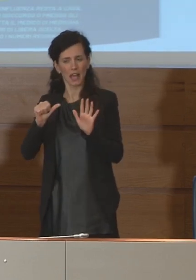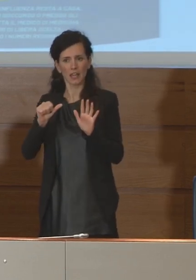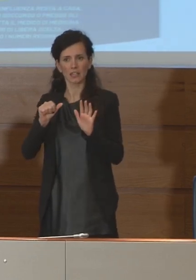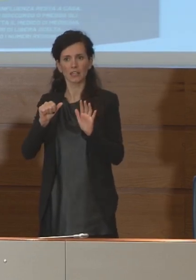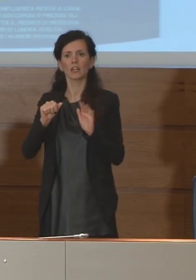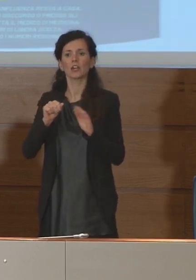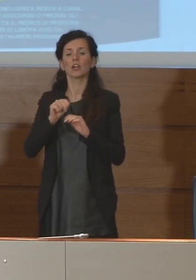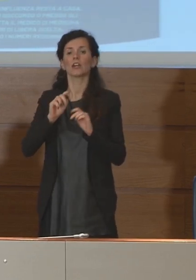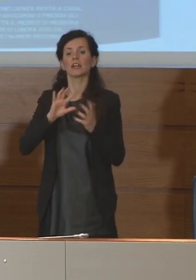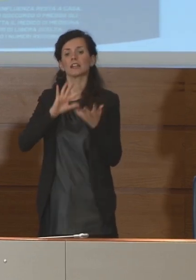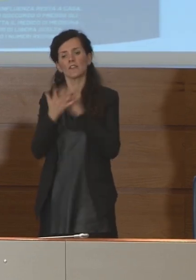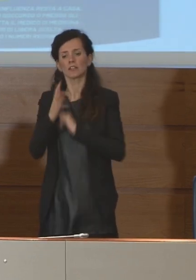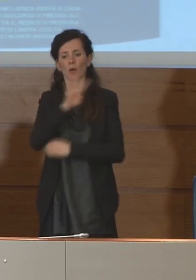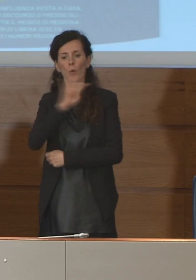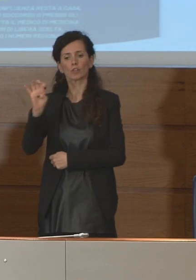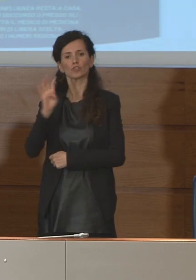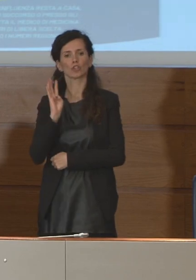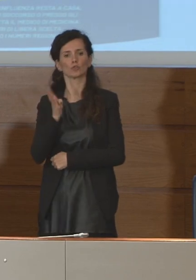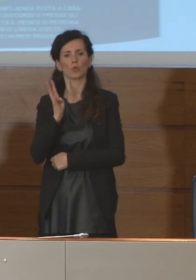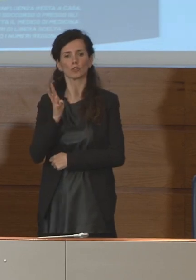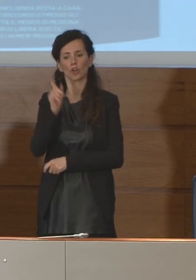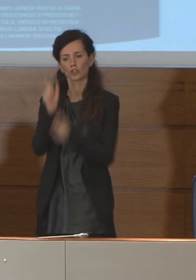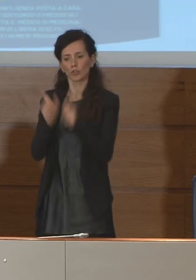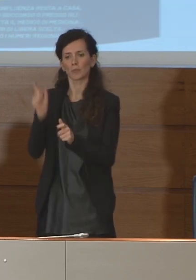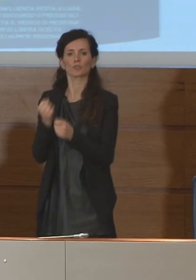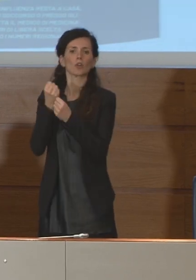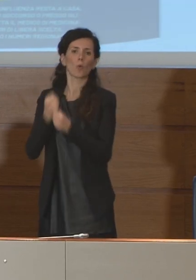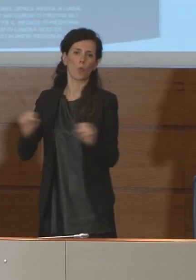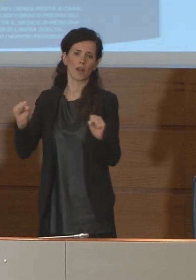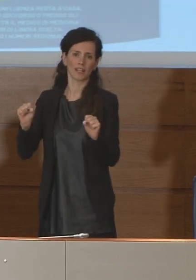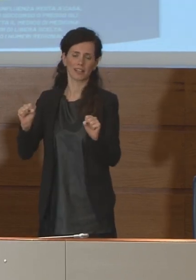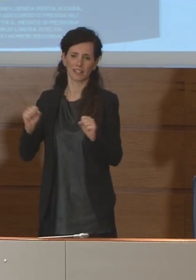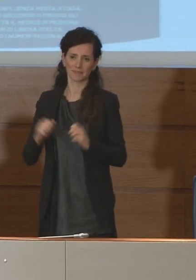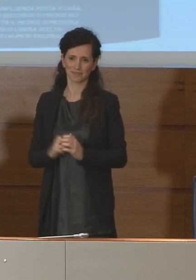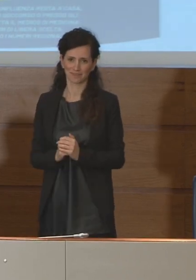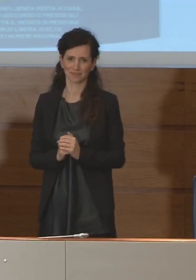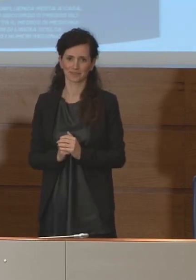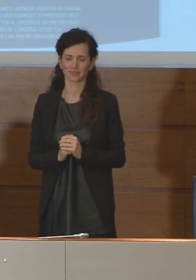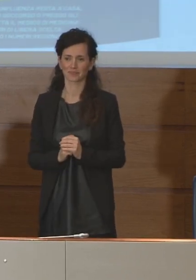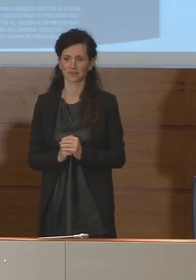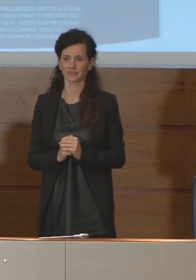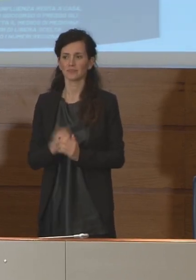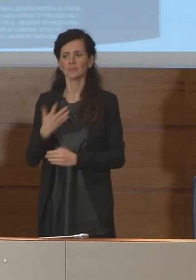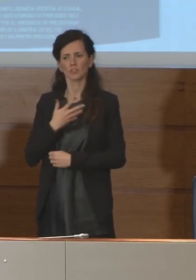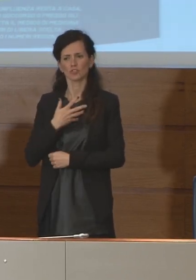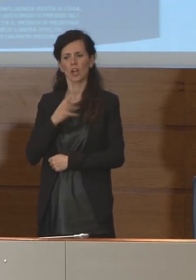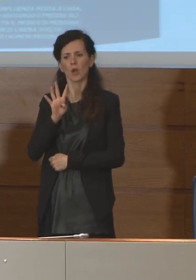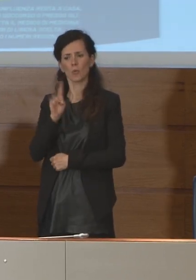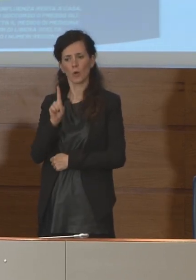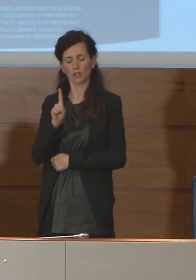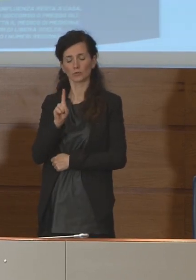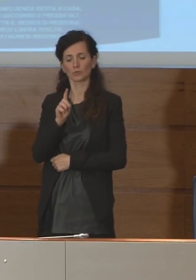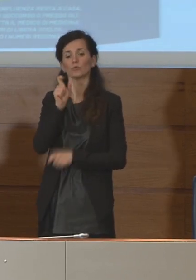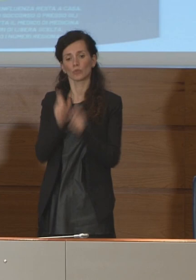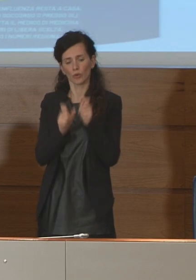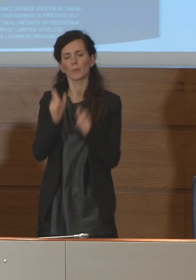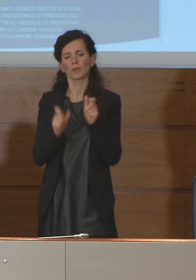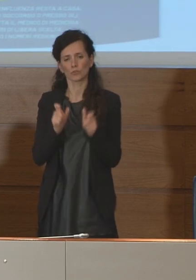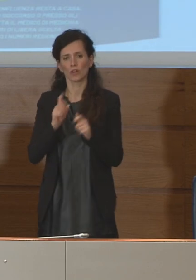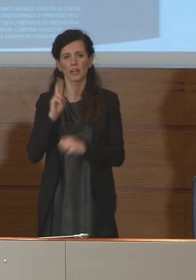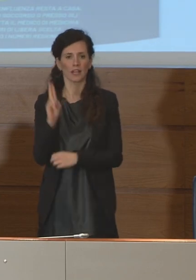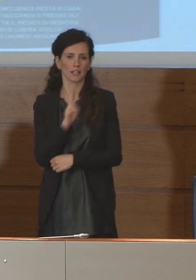414 le persone dimesse e guarite. Abbiamo anche 41 persone decedute,